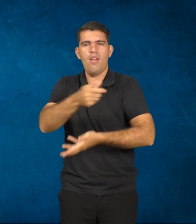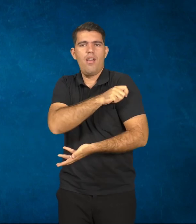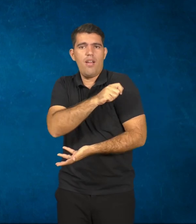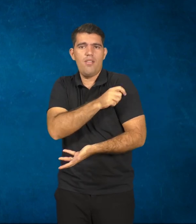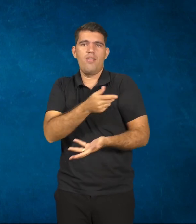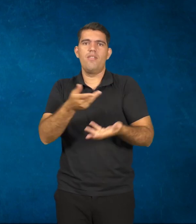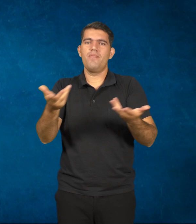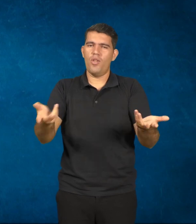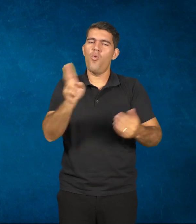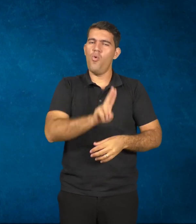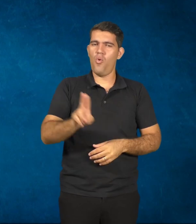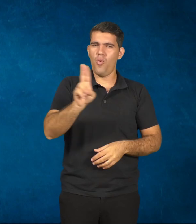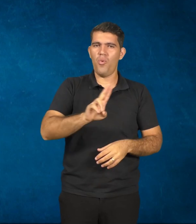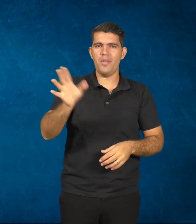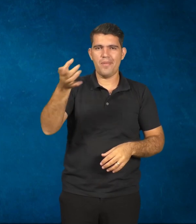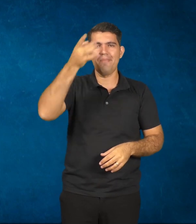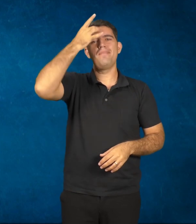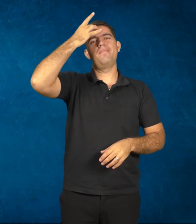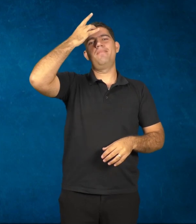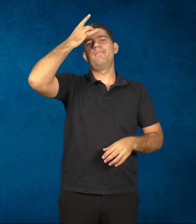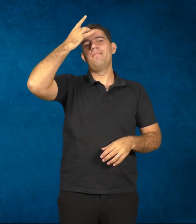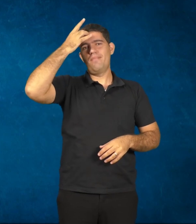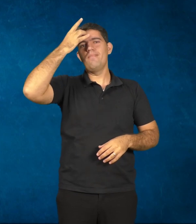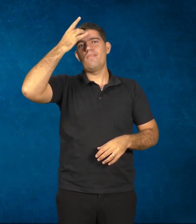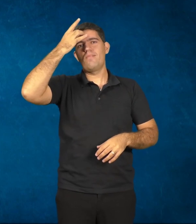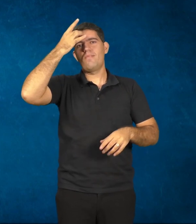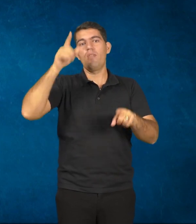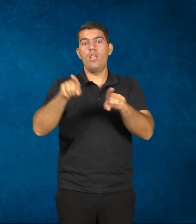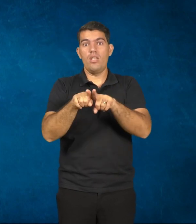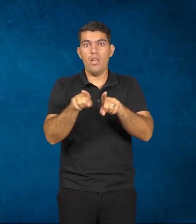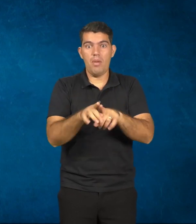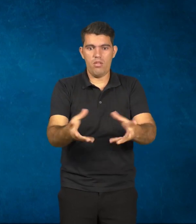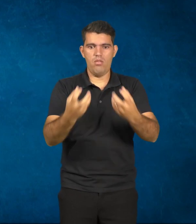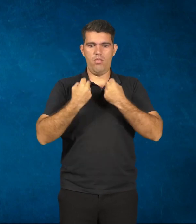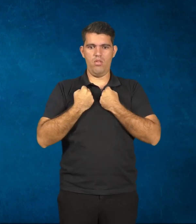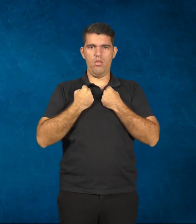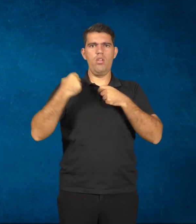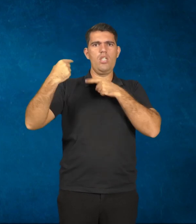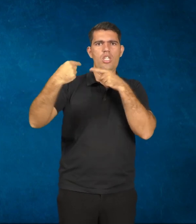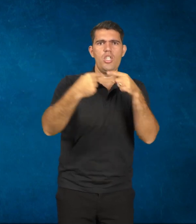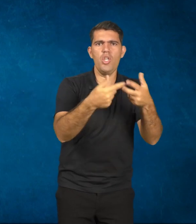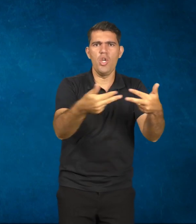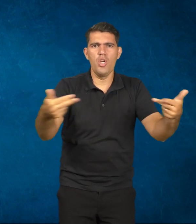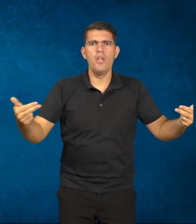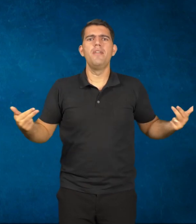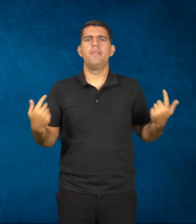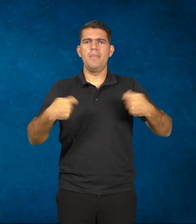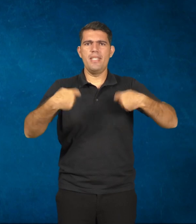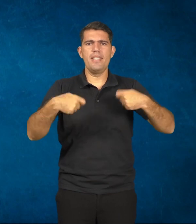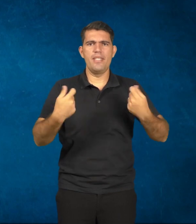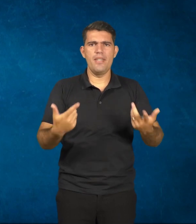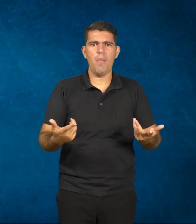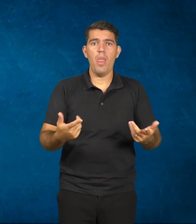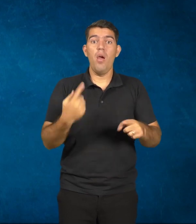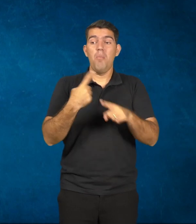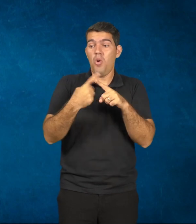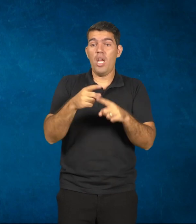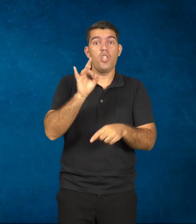uso consciente, uma formação que dê conta dessa apropriação crítica, porque senão a gente vai se preocupar exclusivamente em